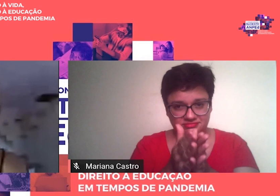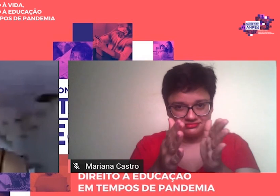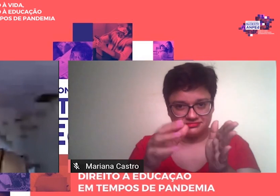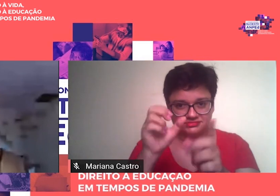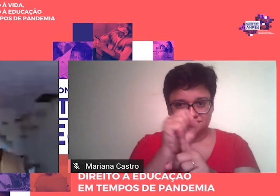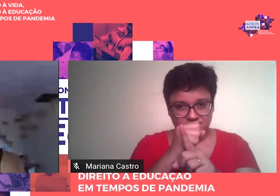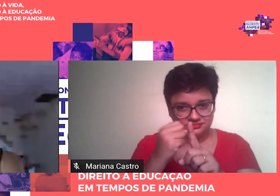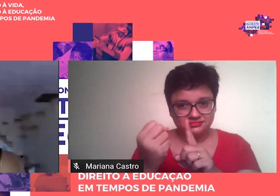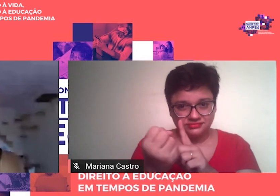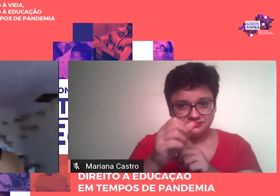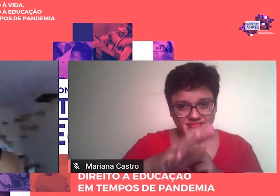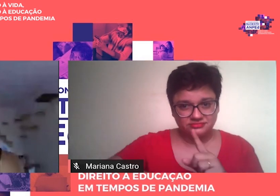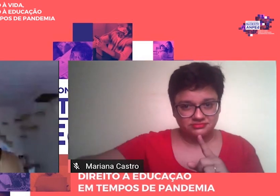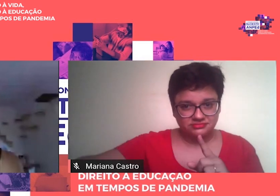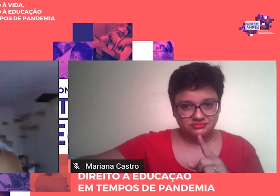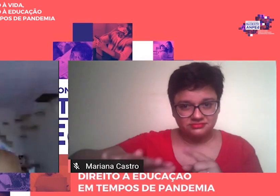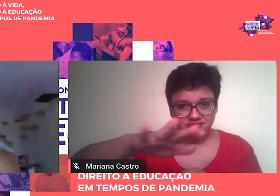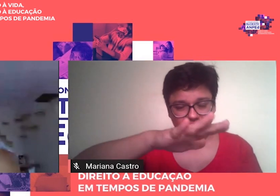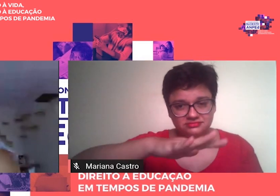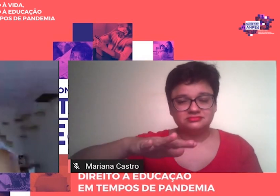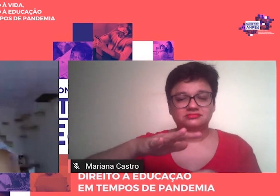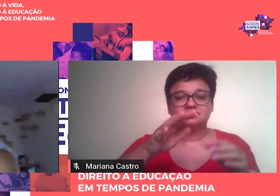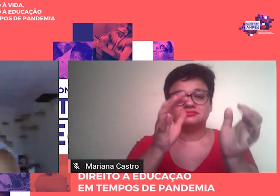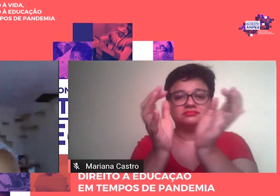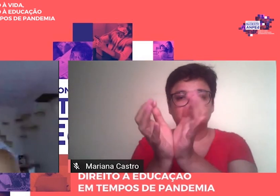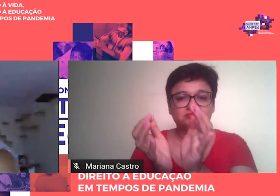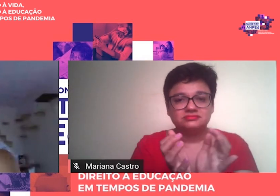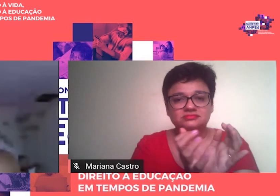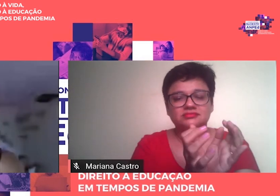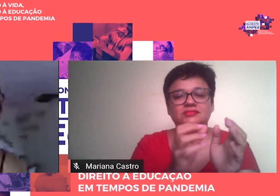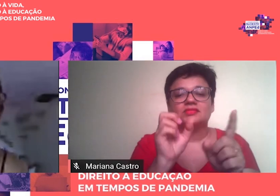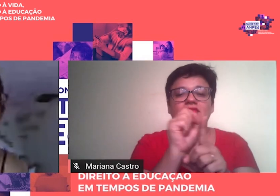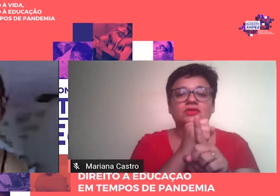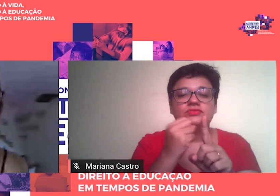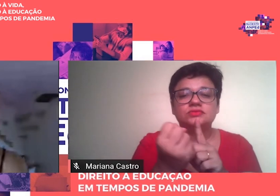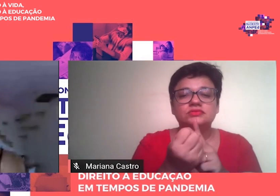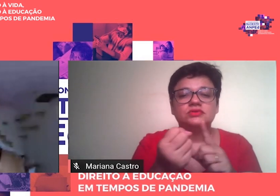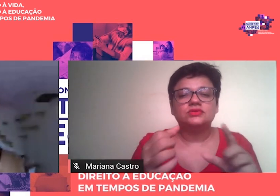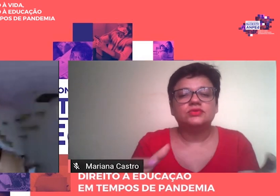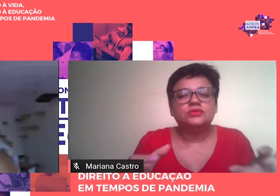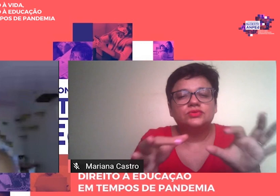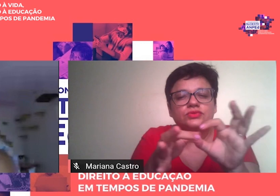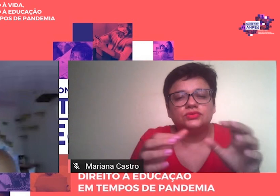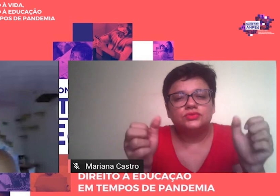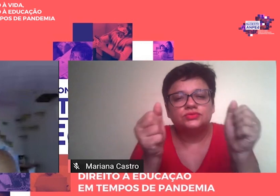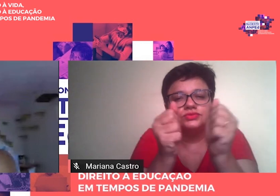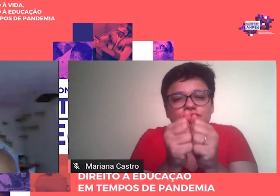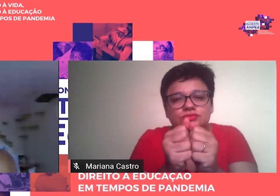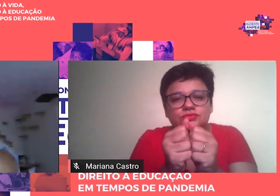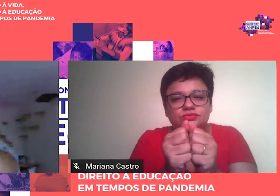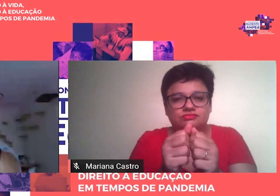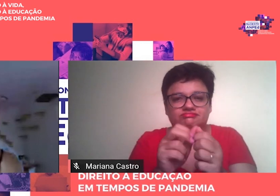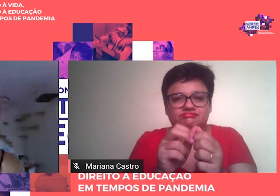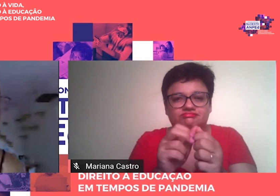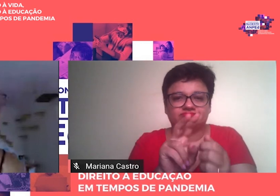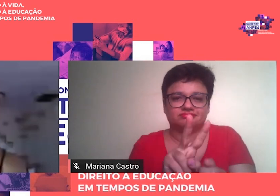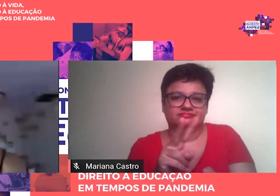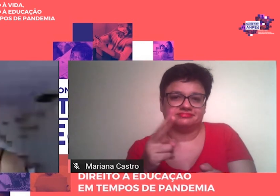sociedade cindida entre interesses antagônicos. Está aí